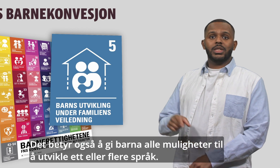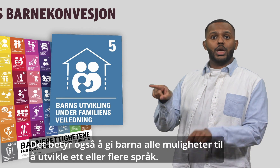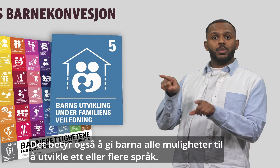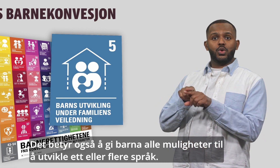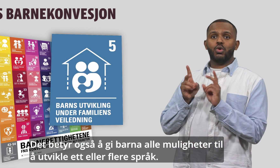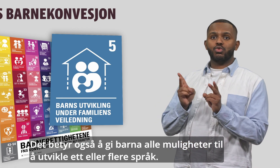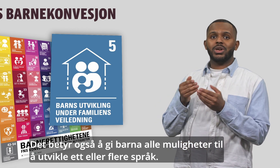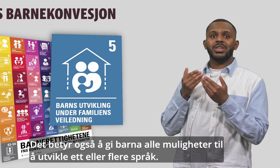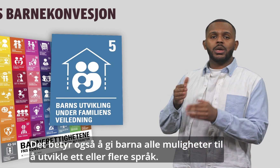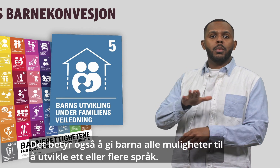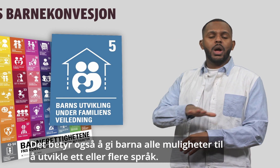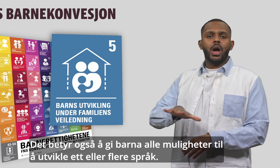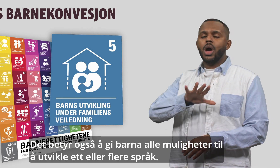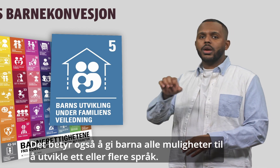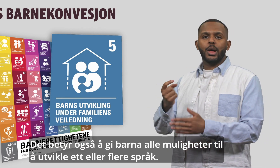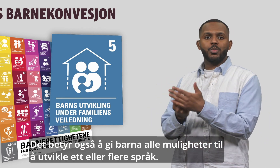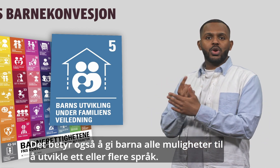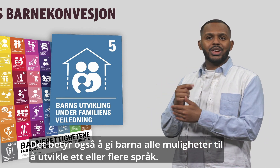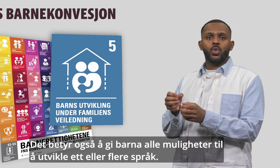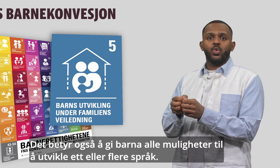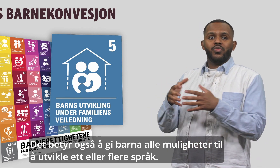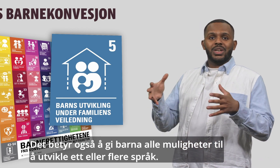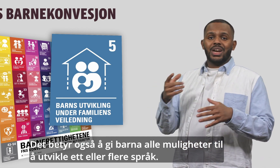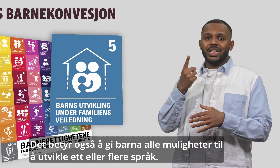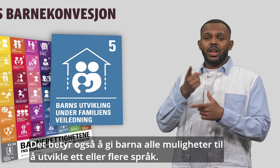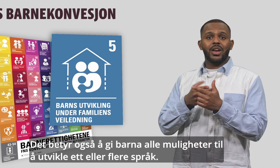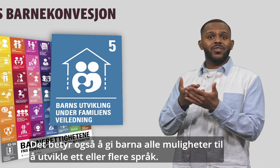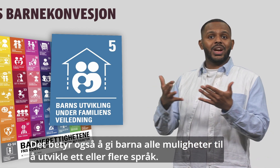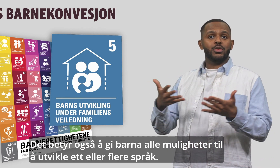Det betyr også å gi barna alle muligheter til å utvikle et språk eller flere språk. 24.